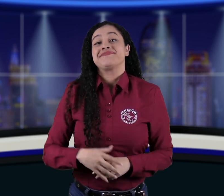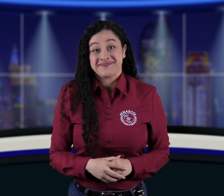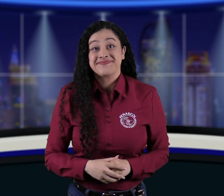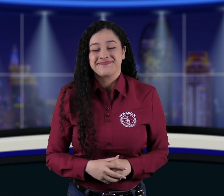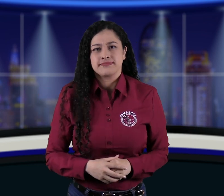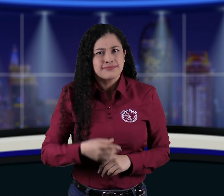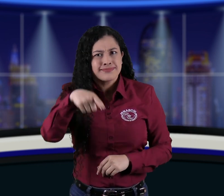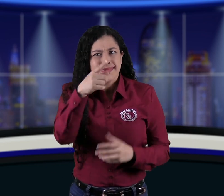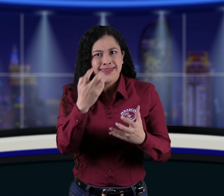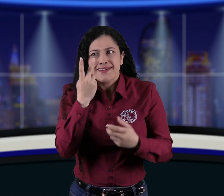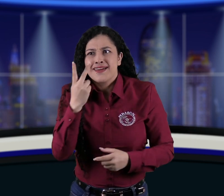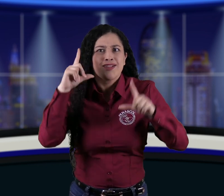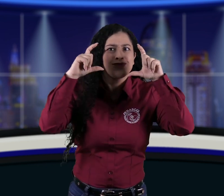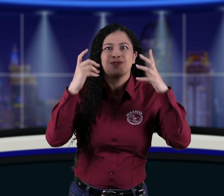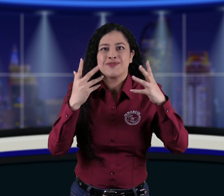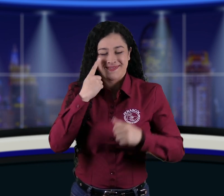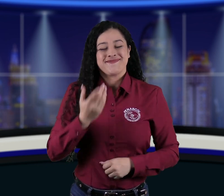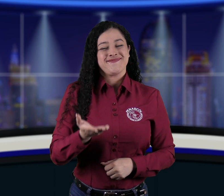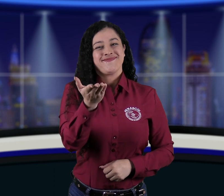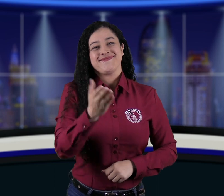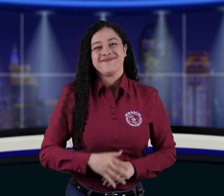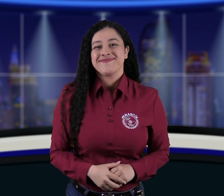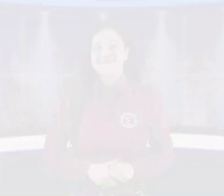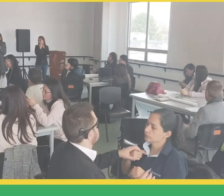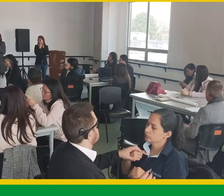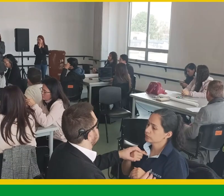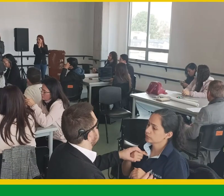insumo para trabajar en futuras reuniones. ¿Quieres ver las fotos del evento? ¡Vamos con ellas!